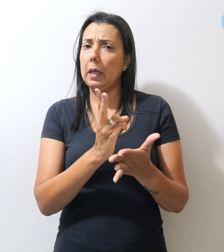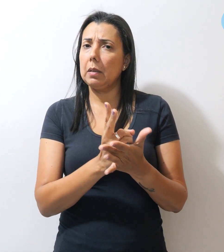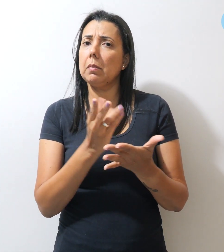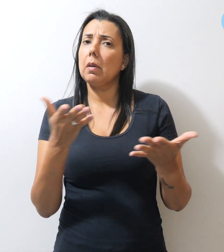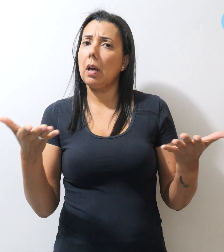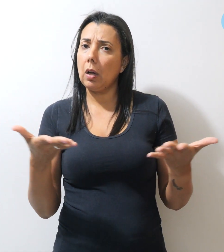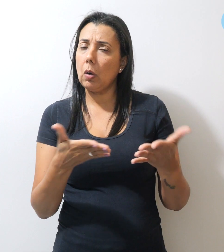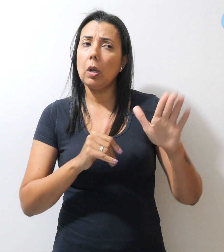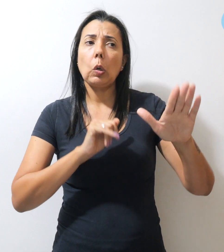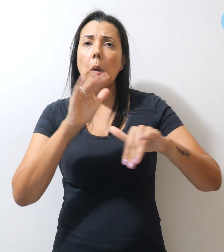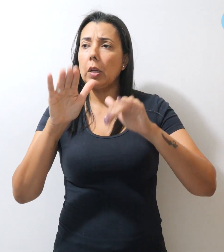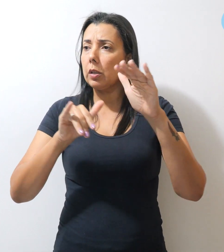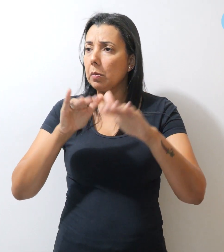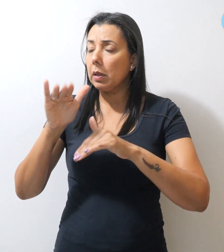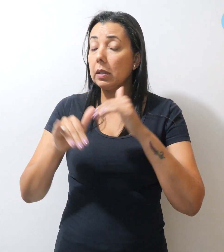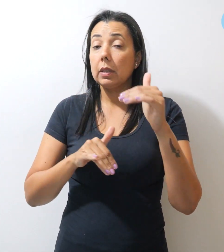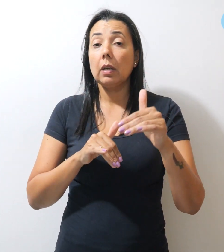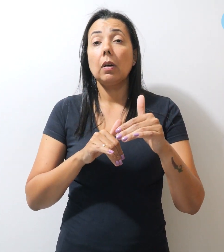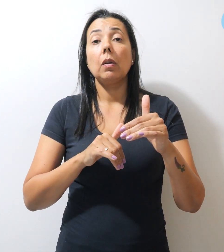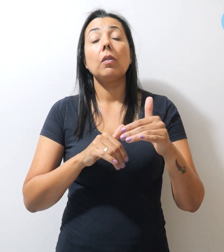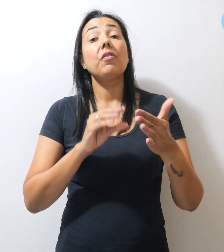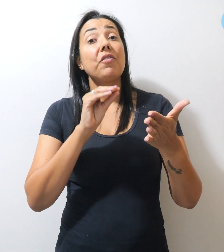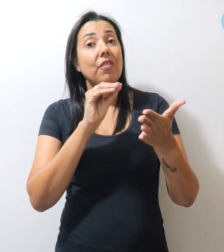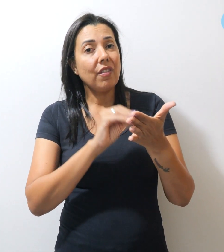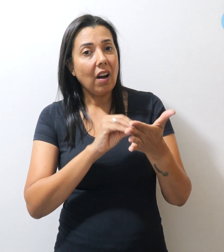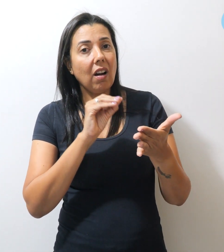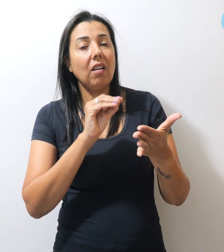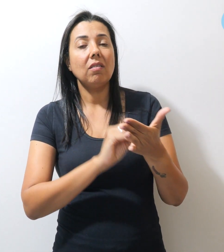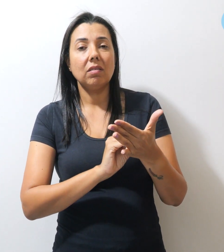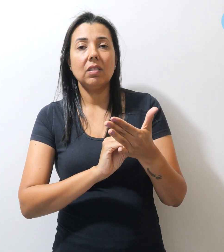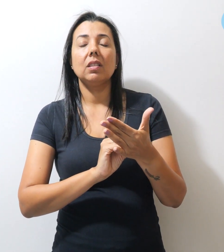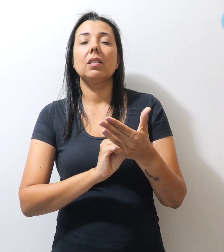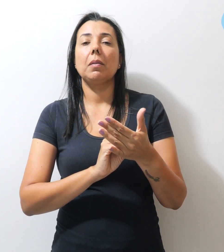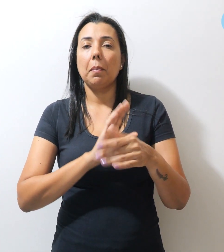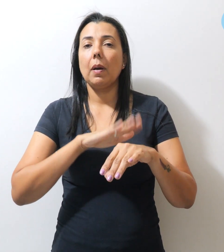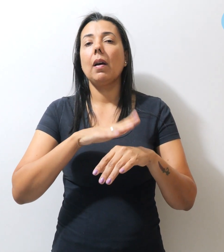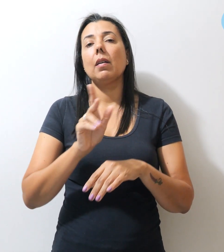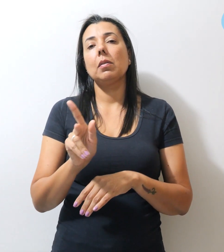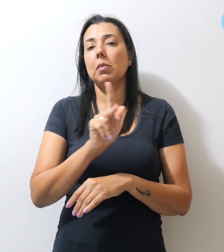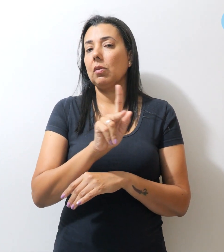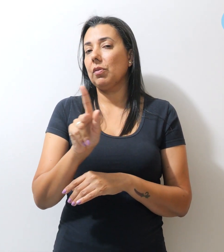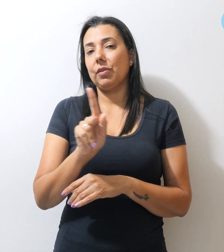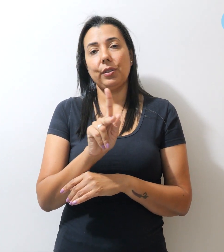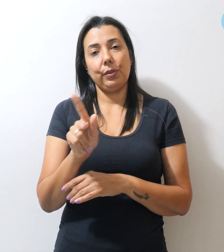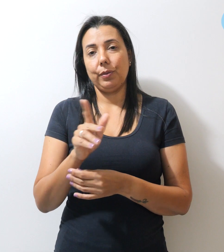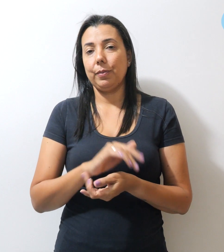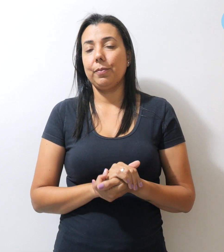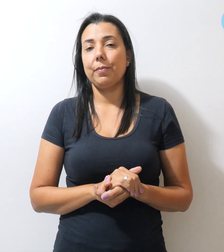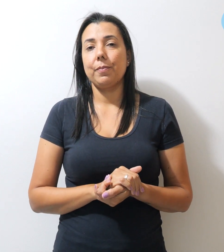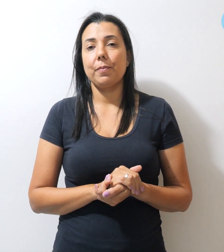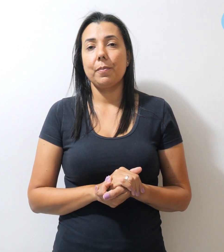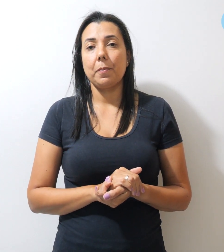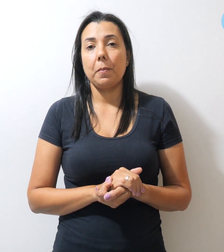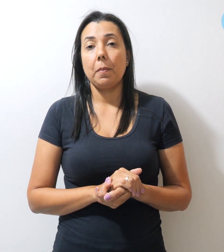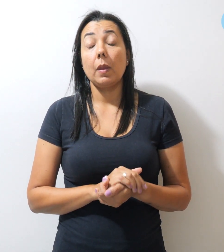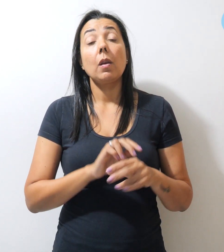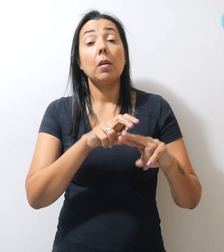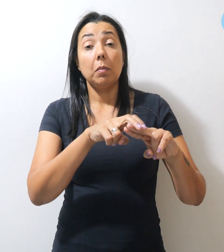convocação, as carências da rede pública de ensino não serão resolvidas. Por isso, a